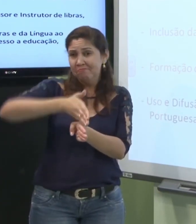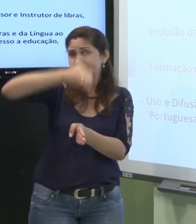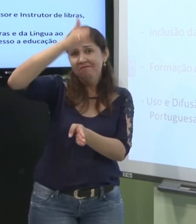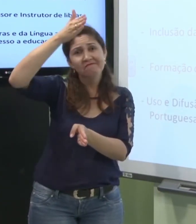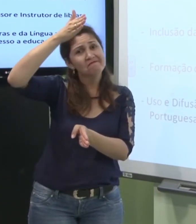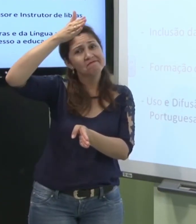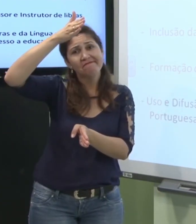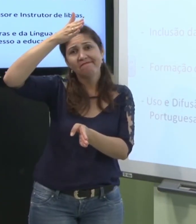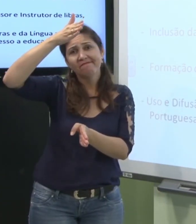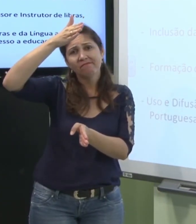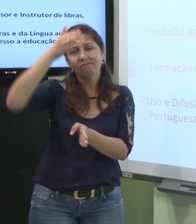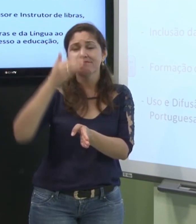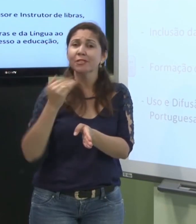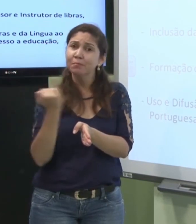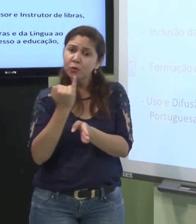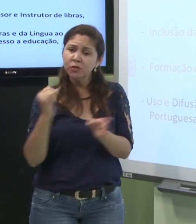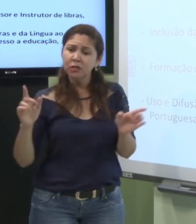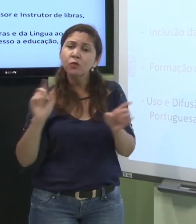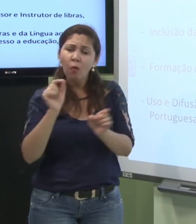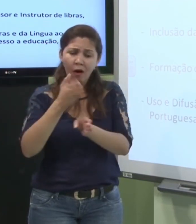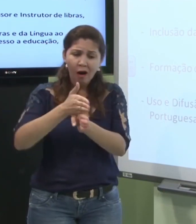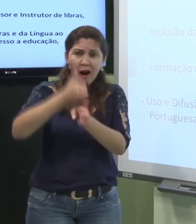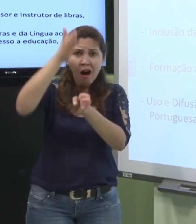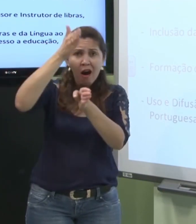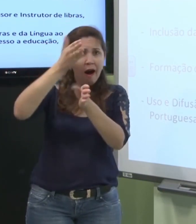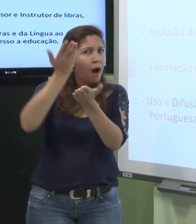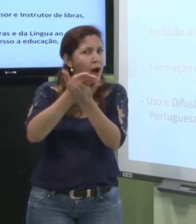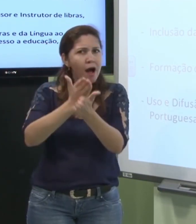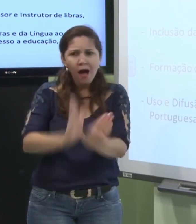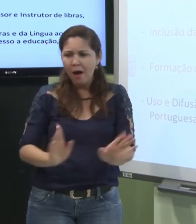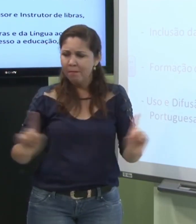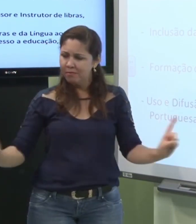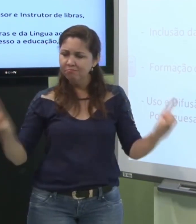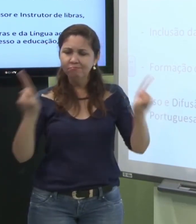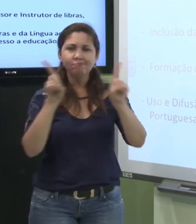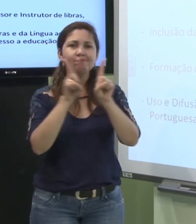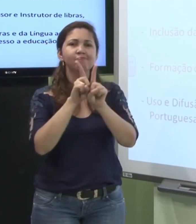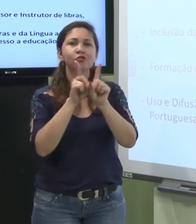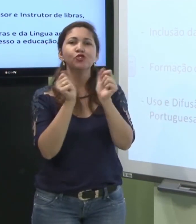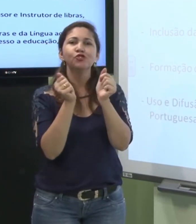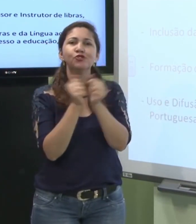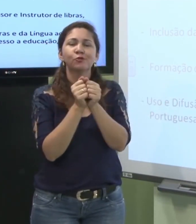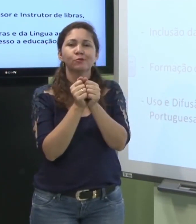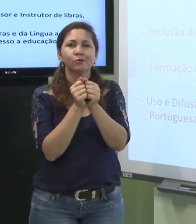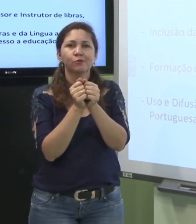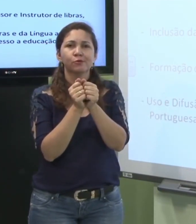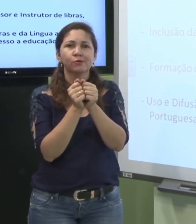então é preciso derrubar essa barreira para que eles venham ter um contato direto